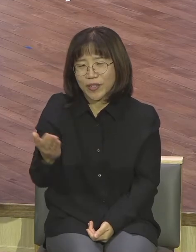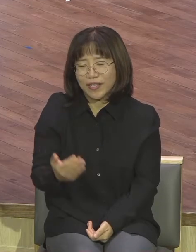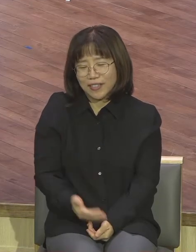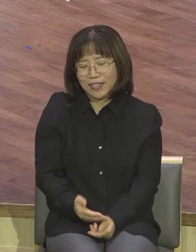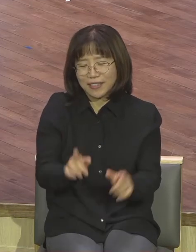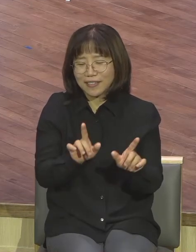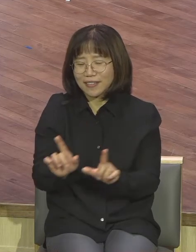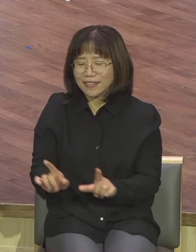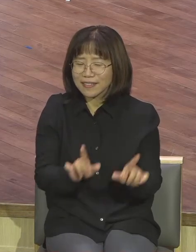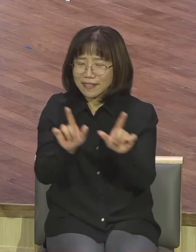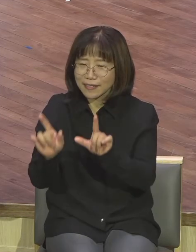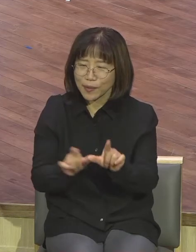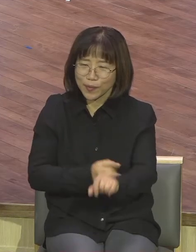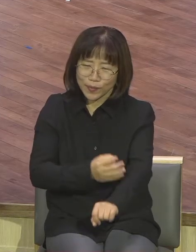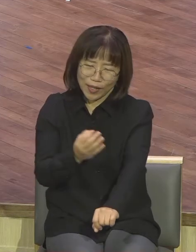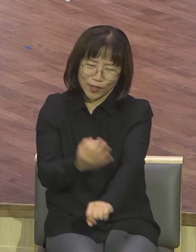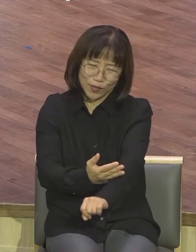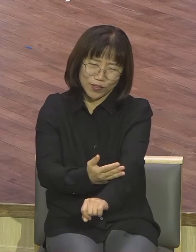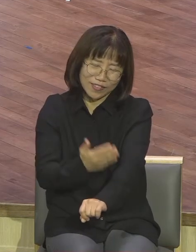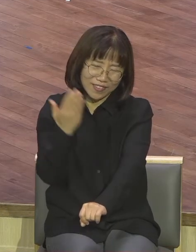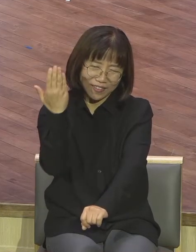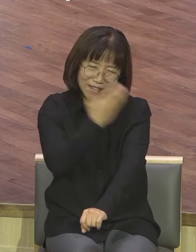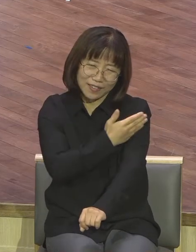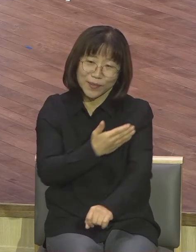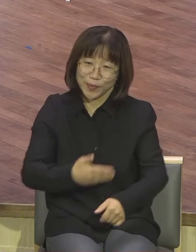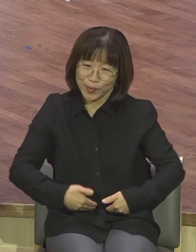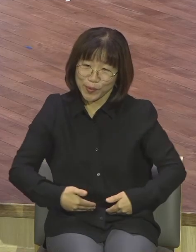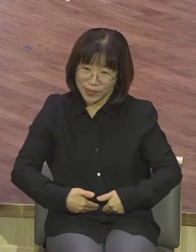그냥 단순입니까 다 알고 단순인데